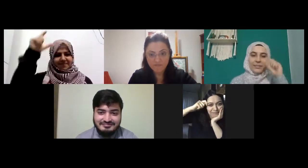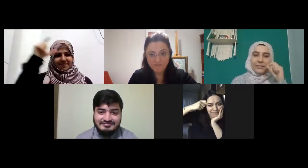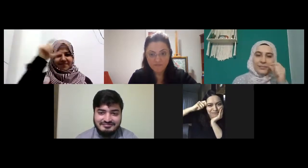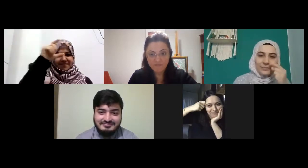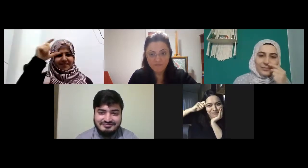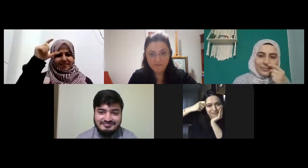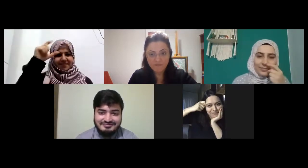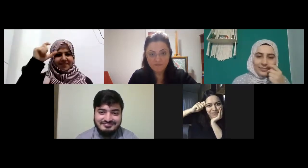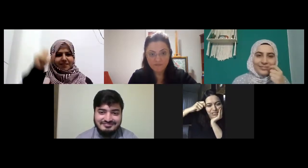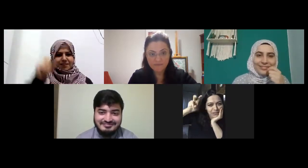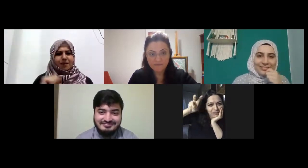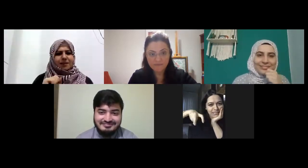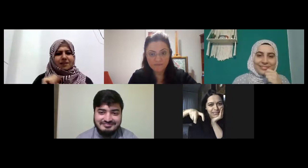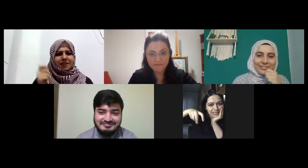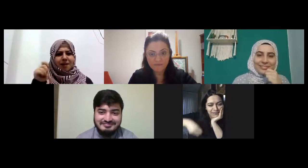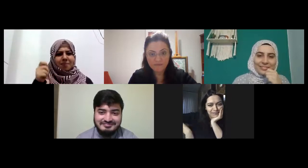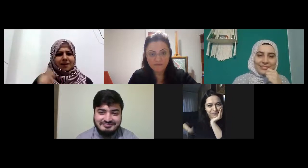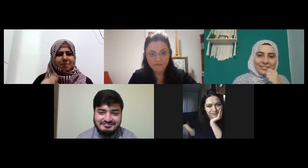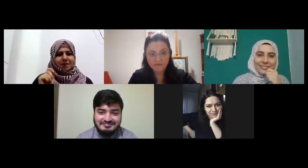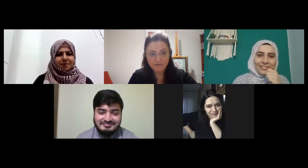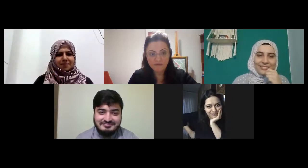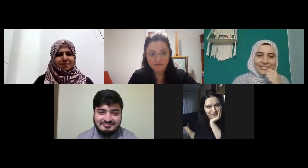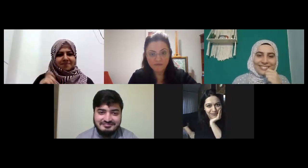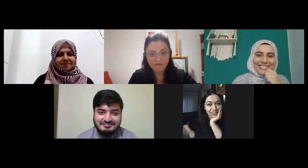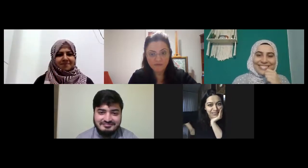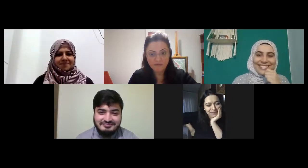kasım sekiz yay mı akrep akrep